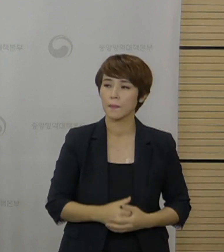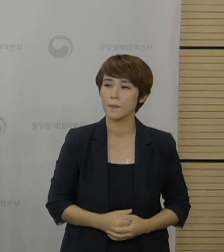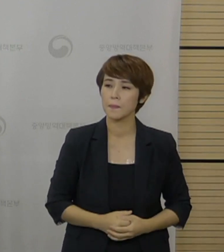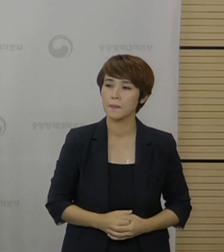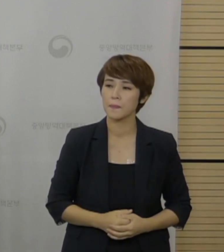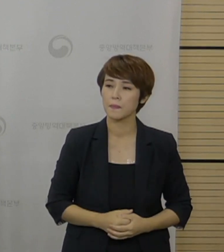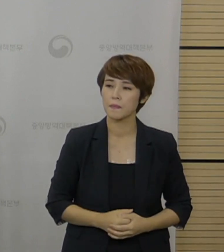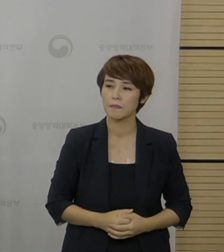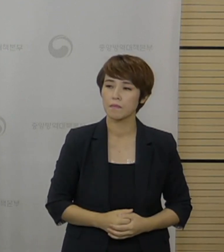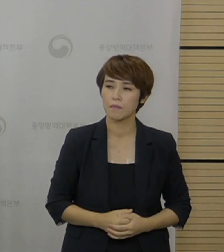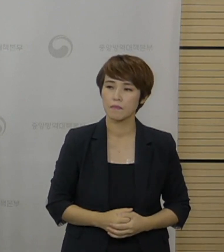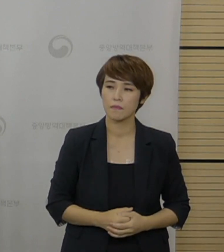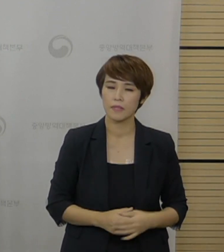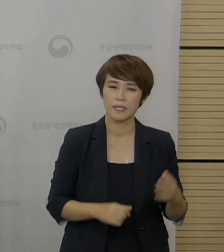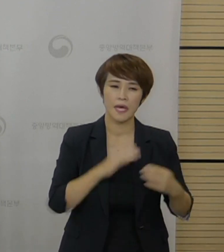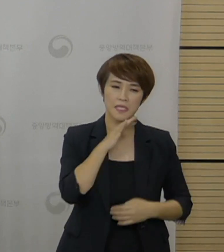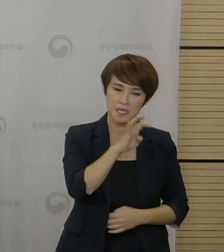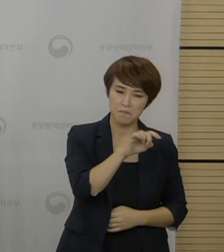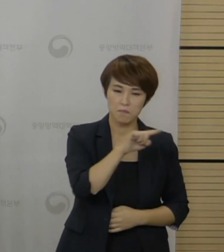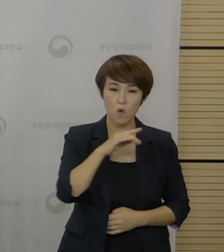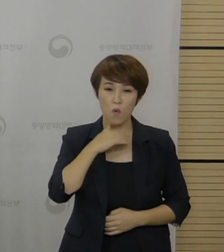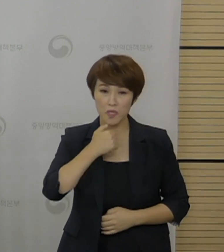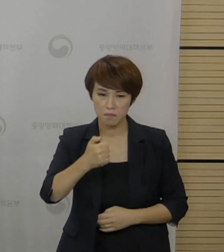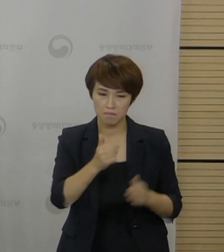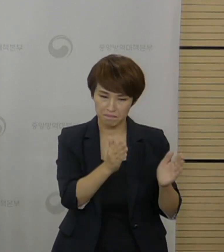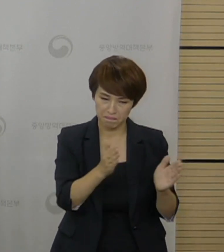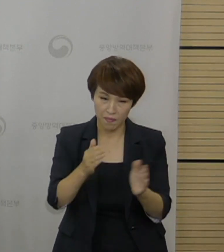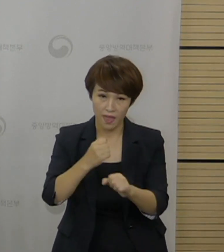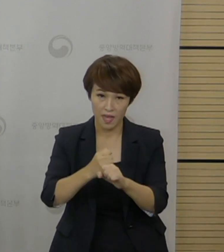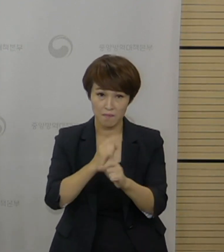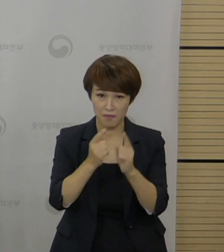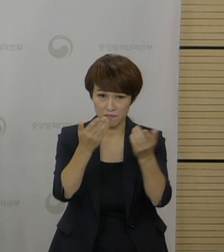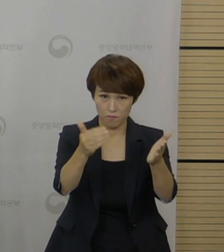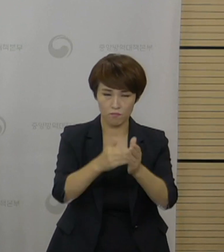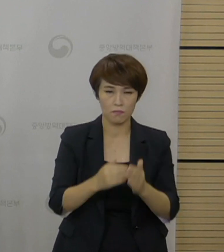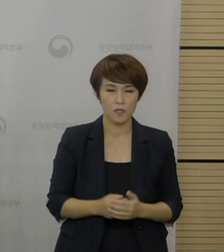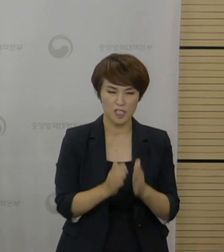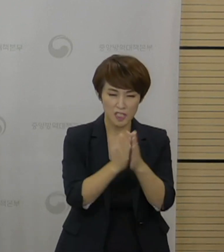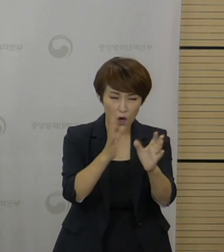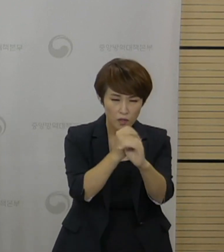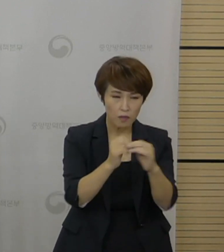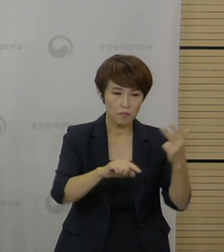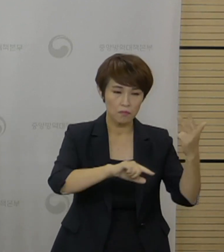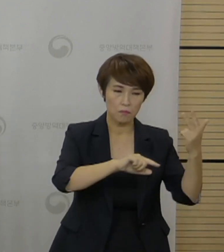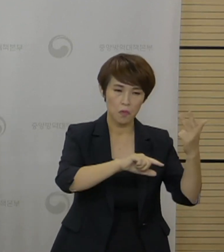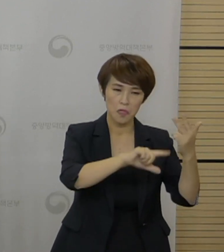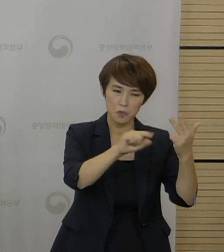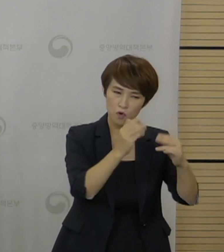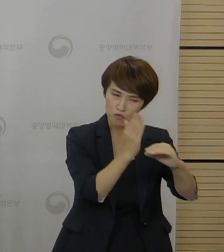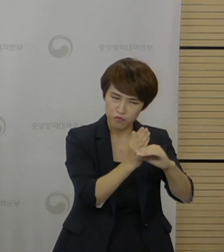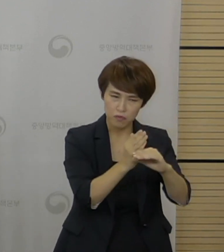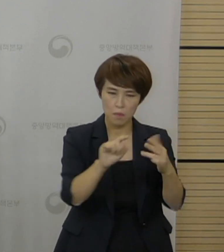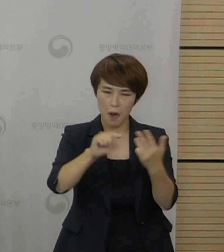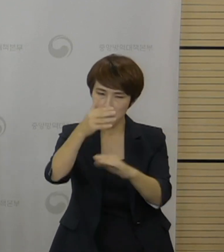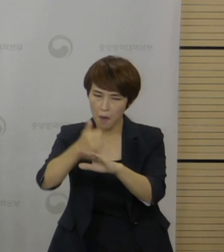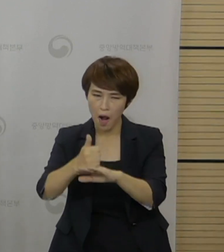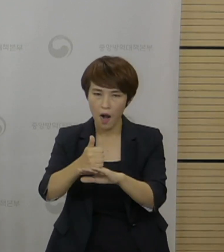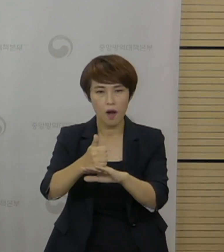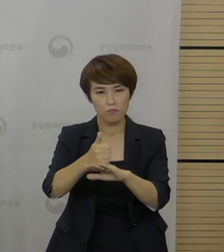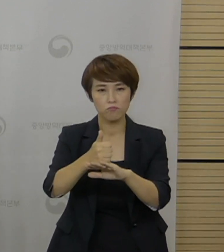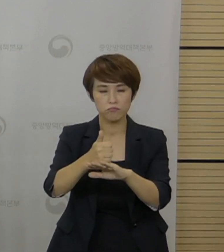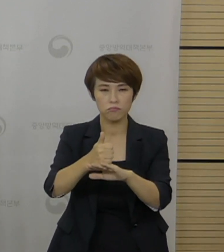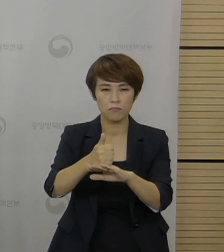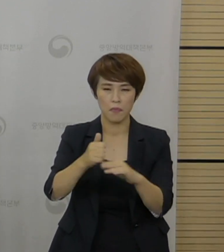것으로 안내를 해드린 바 있습니다. 그래서 이제 시작하는 시기가 8월 중순일지 아니면 8월 말일지는 8월 달에 백신 도입